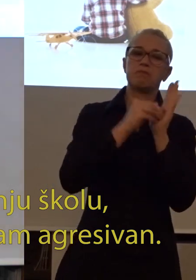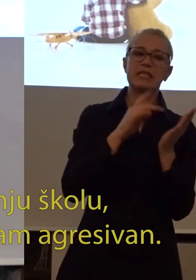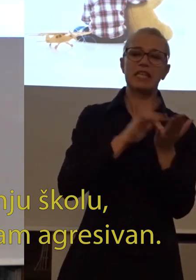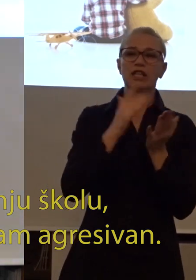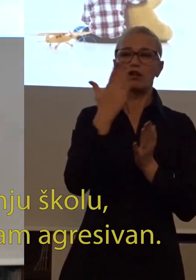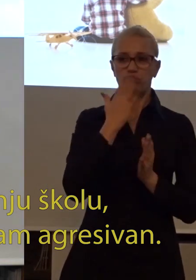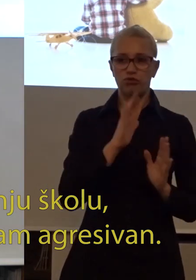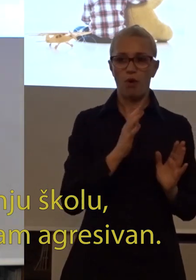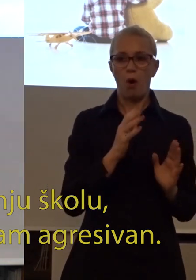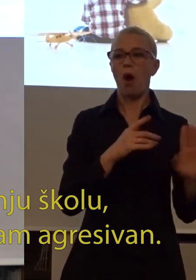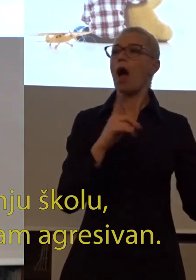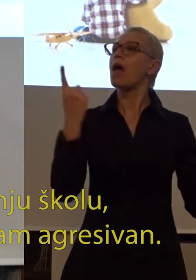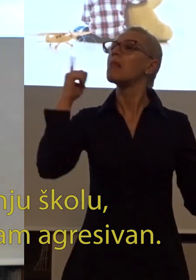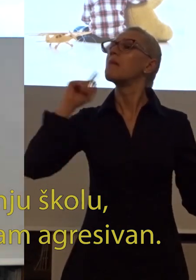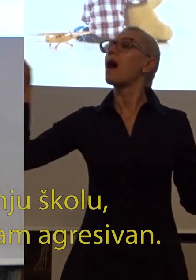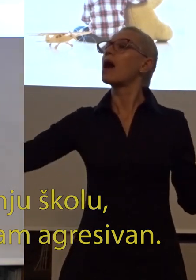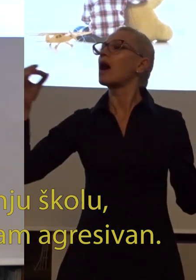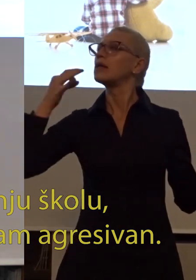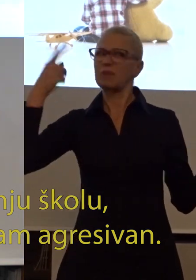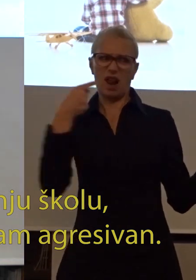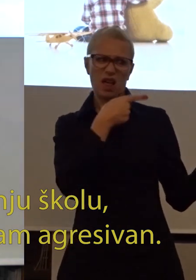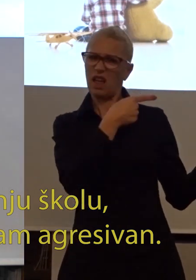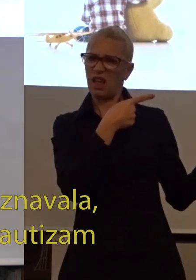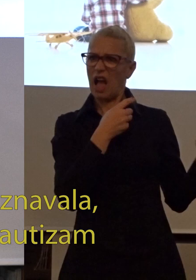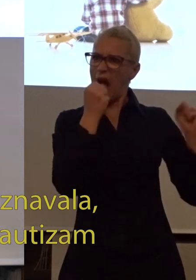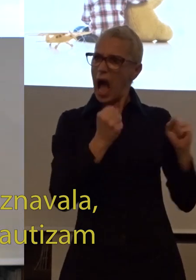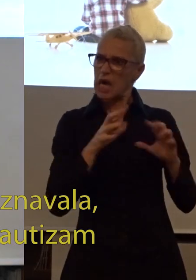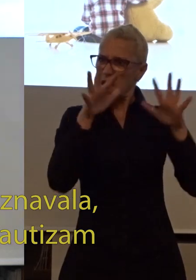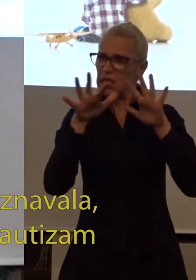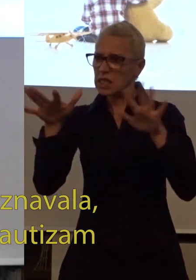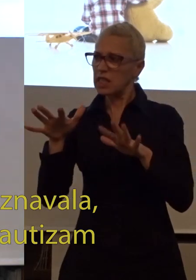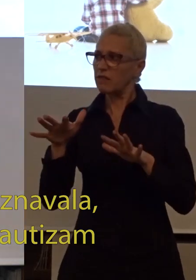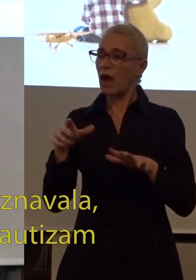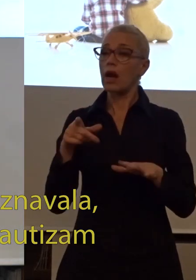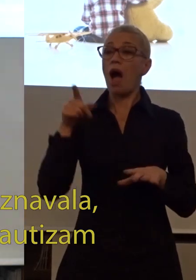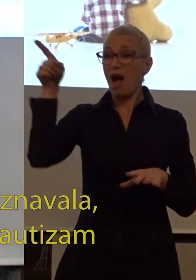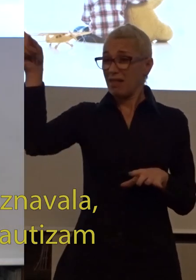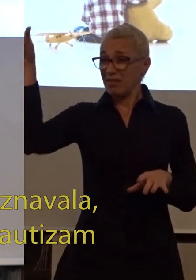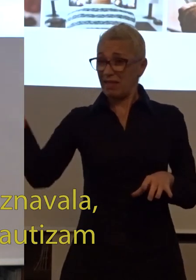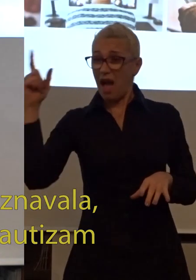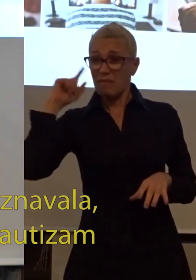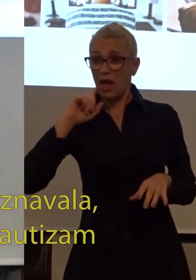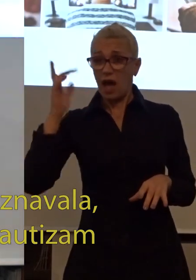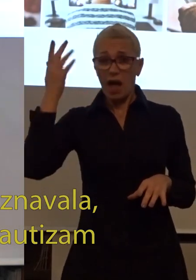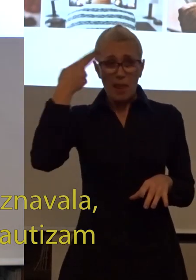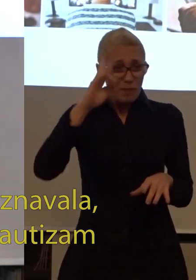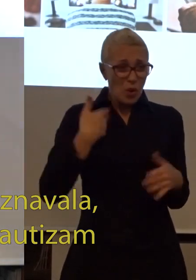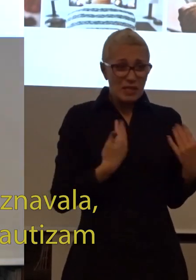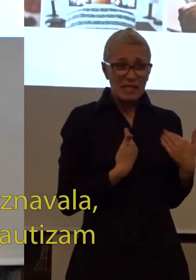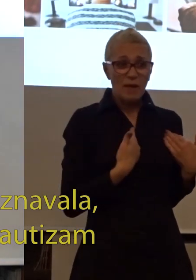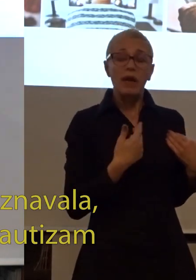školu, jedna majka je pitala da li sam agresivan. Ona uopšte mene nije poznavala, nego je